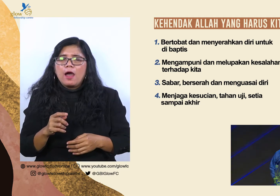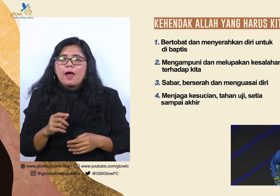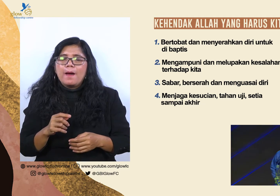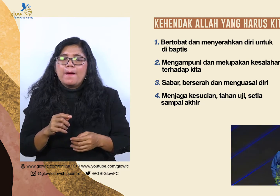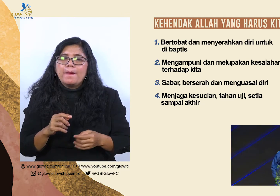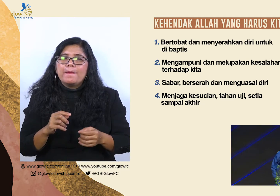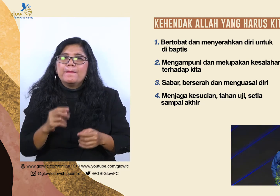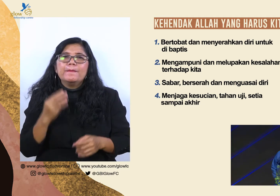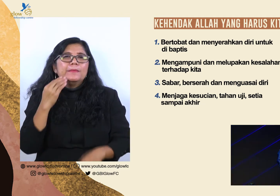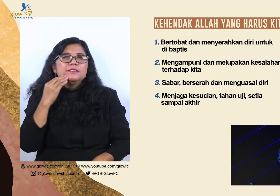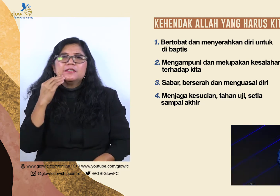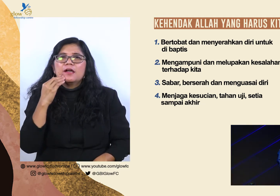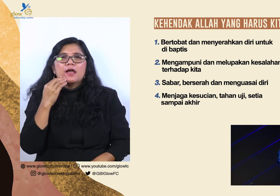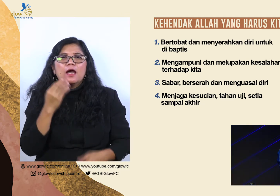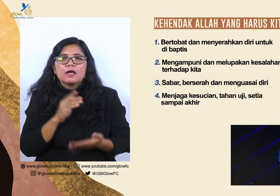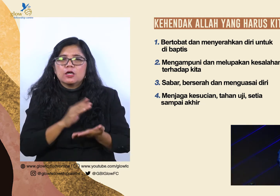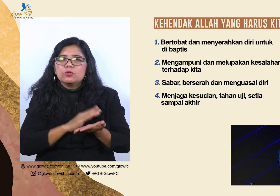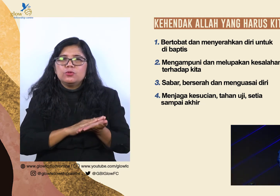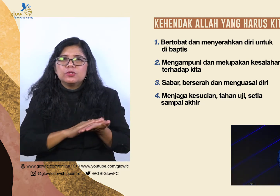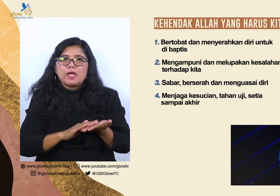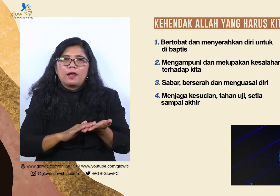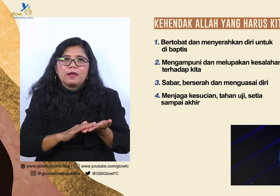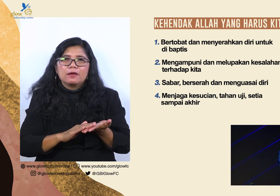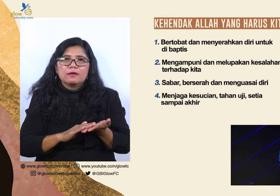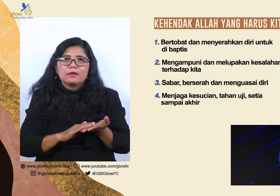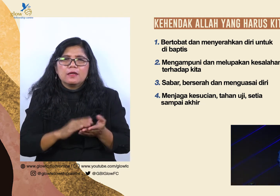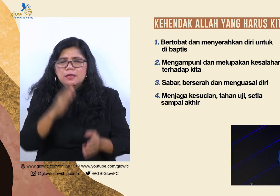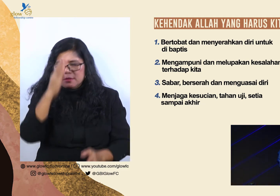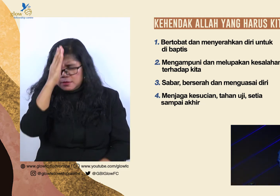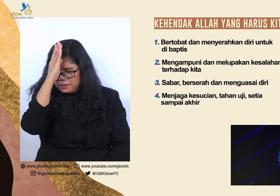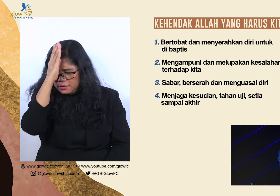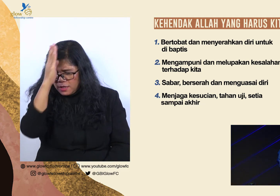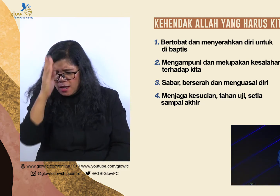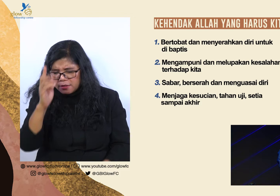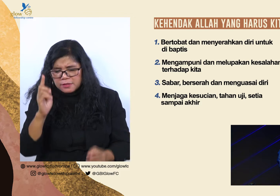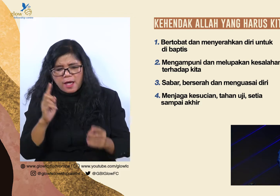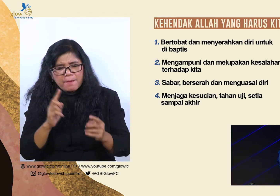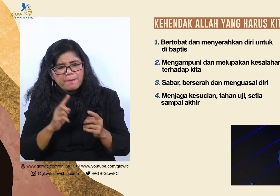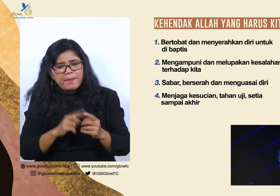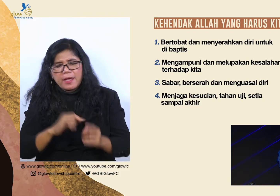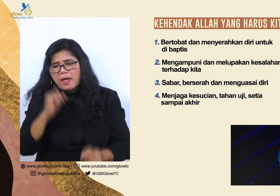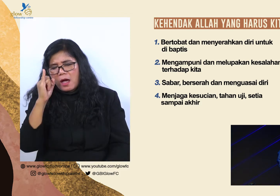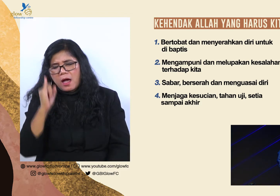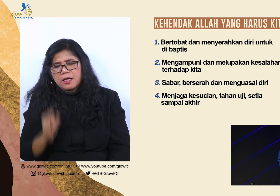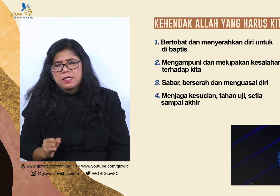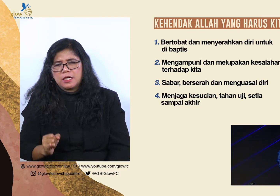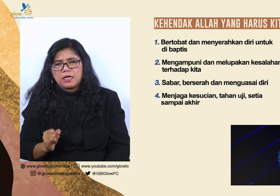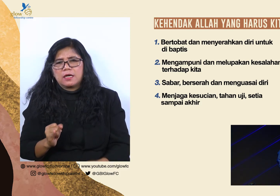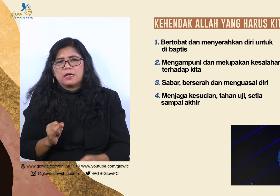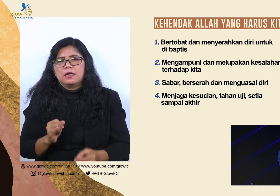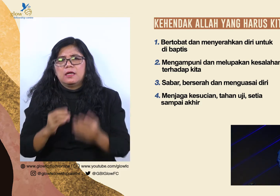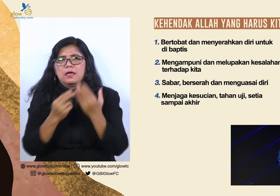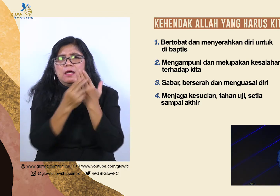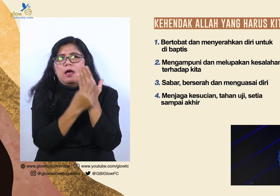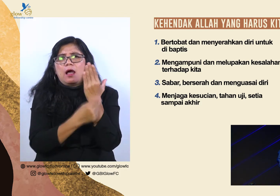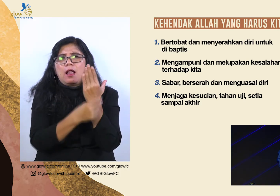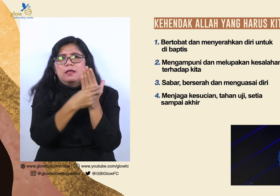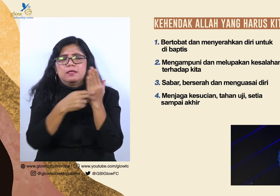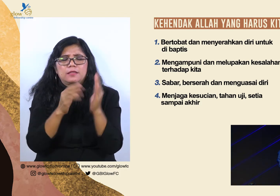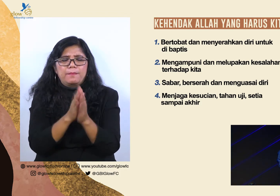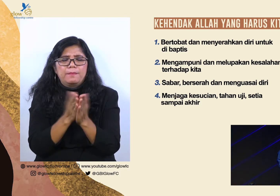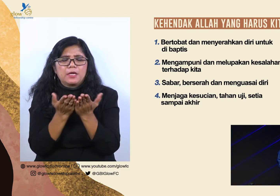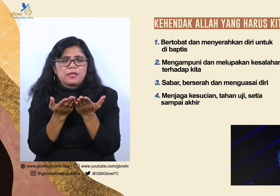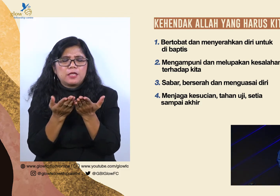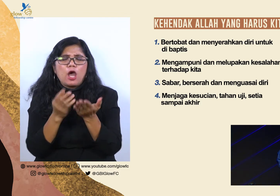Setia sampai akhir. Karena Alkitab dengan tegas berkata. Kuduslah kamu. Sebab aku kudus.